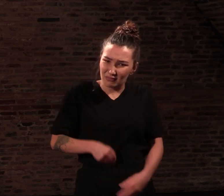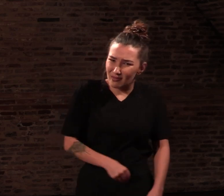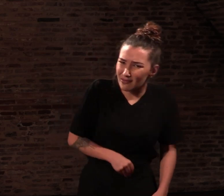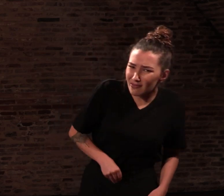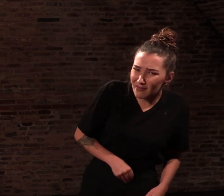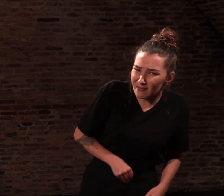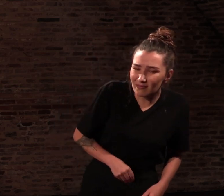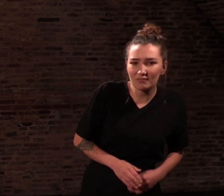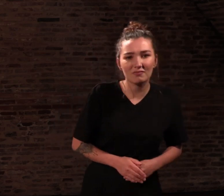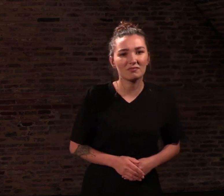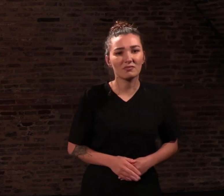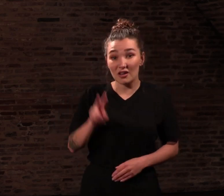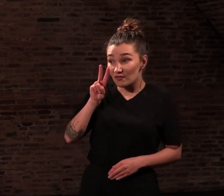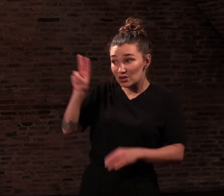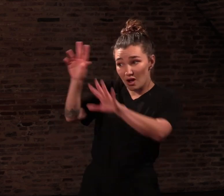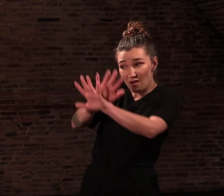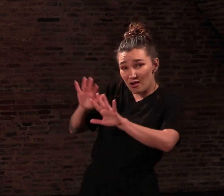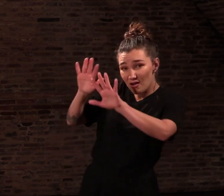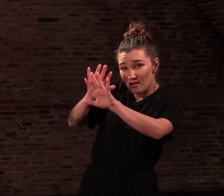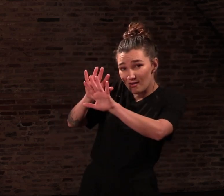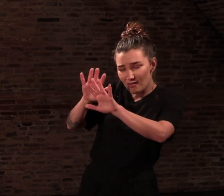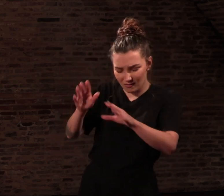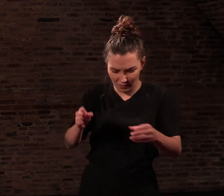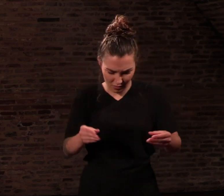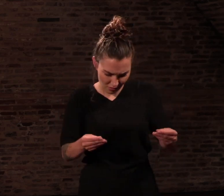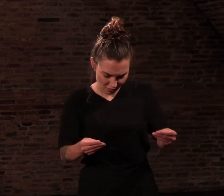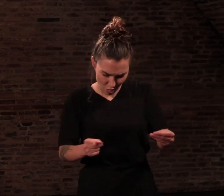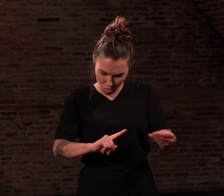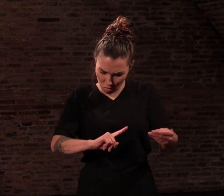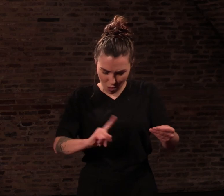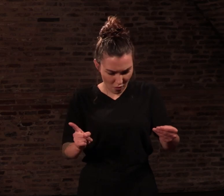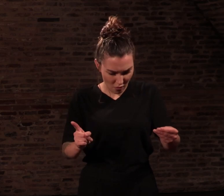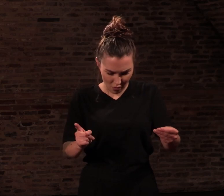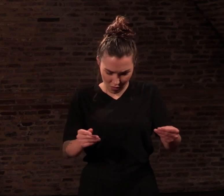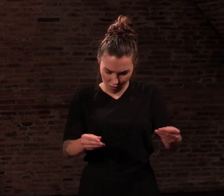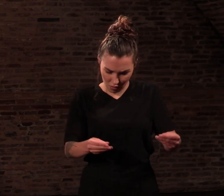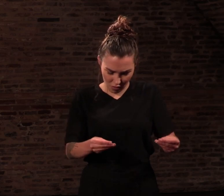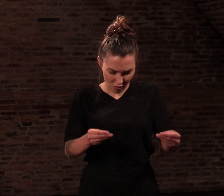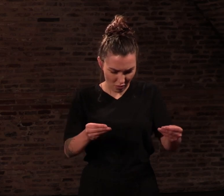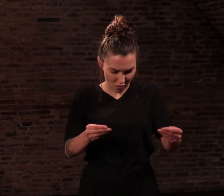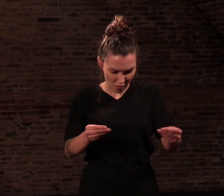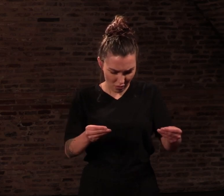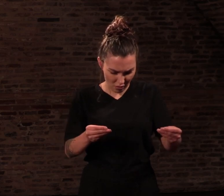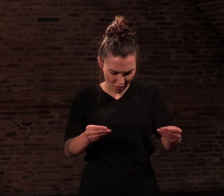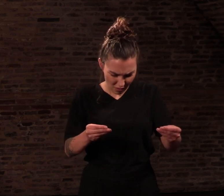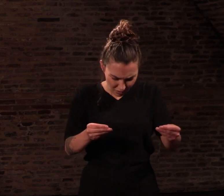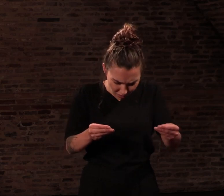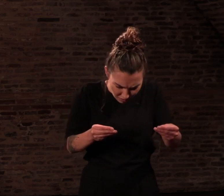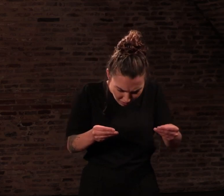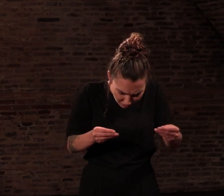intestinaux, des troubles visuels ? Non. Et soudain, comme si de